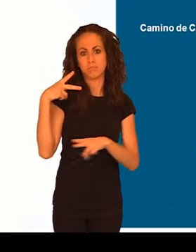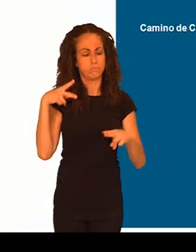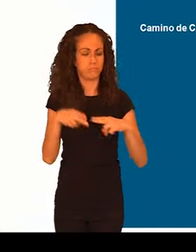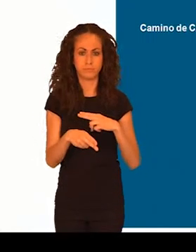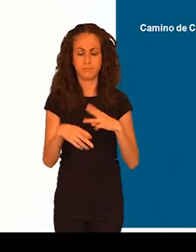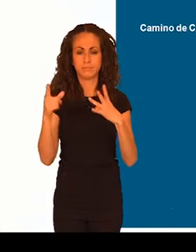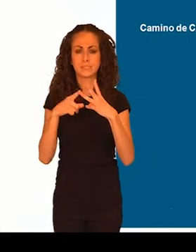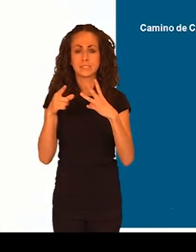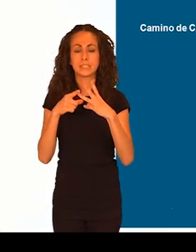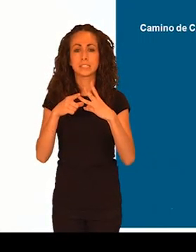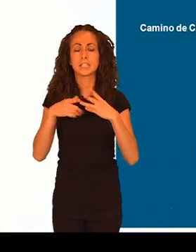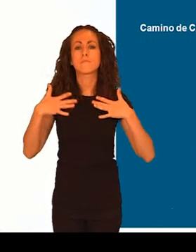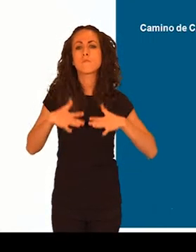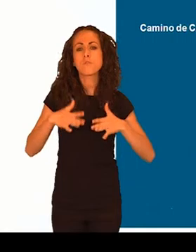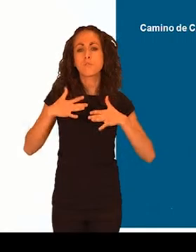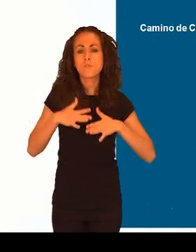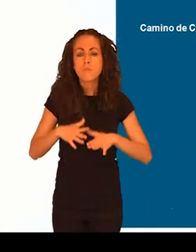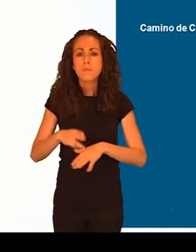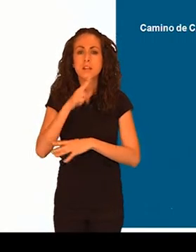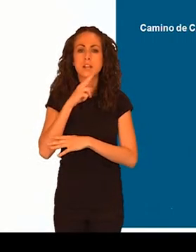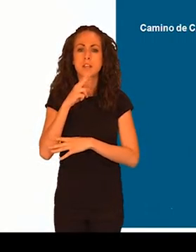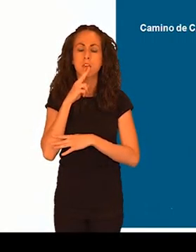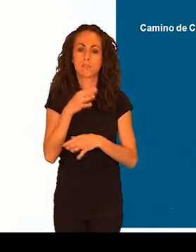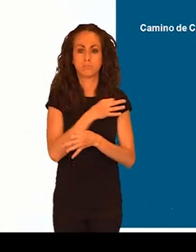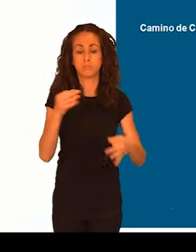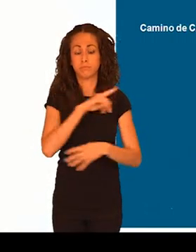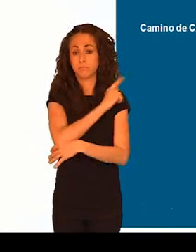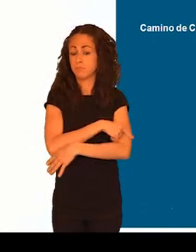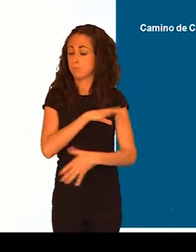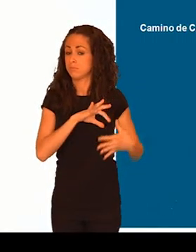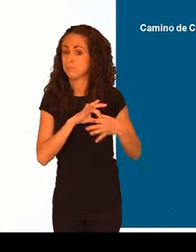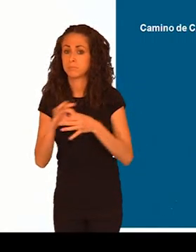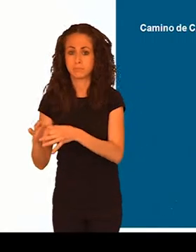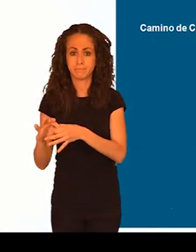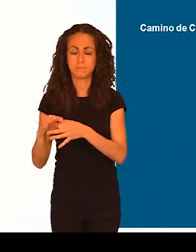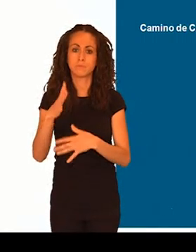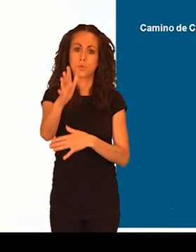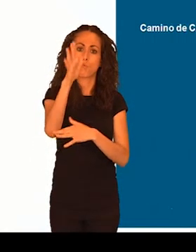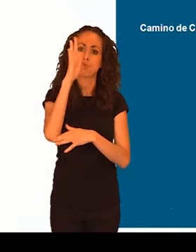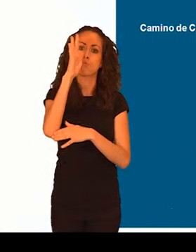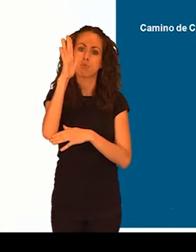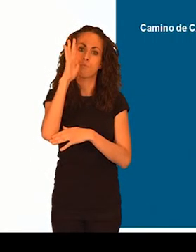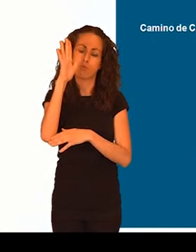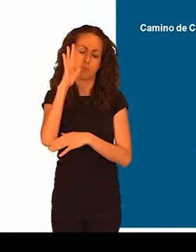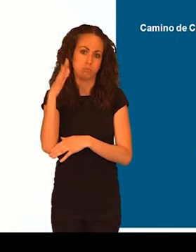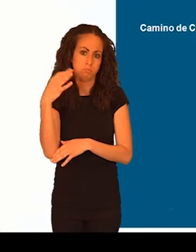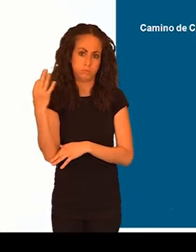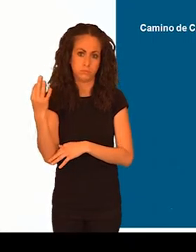Utilice ropa y calzado adecuado para hacer deporte y no olvide hidratarse de forma continua. Beba pocas cantidades de líquidos, pero